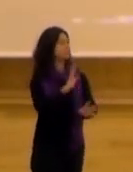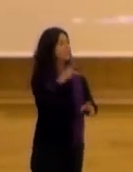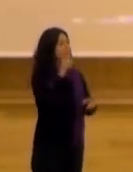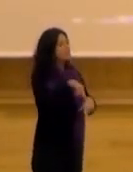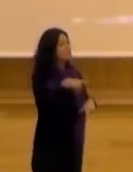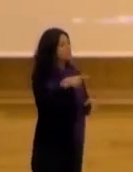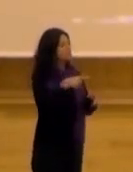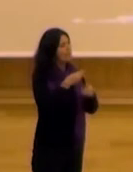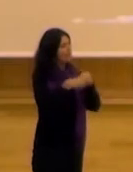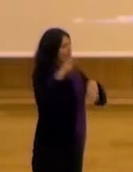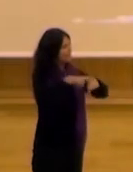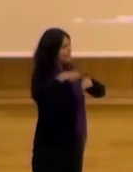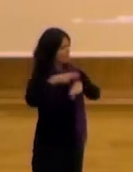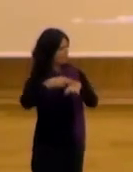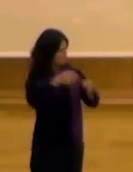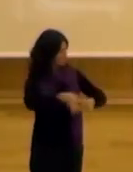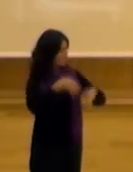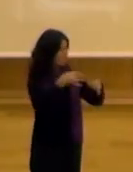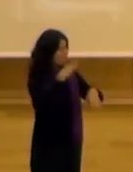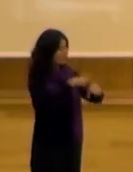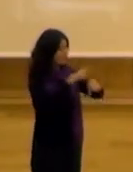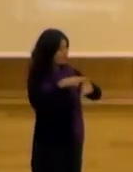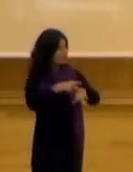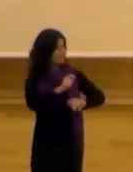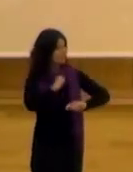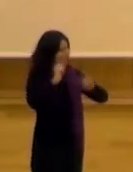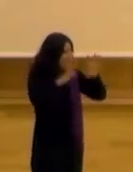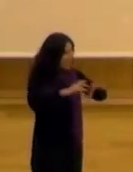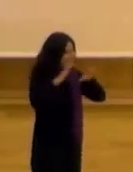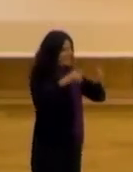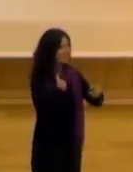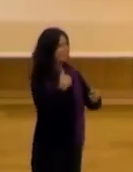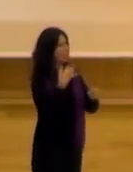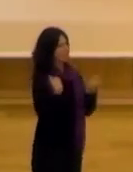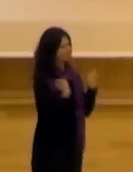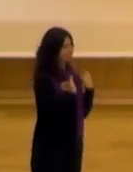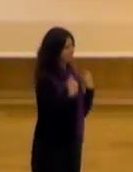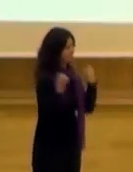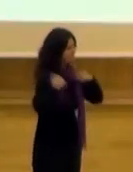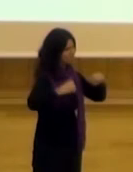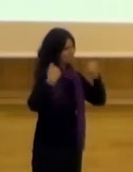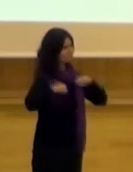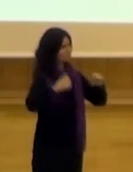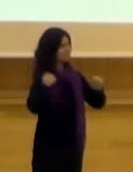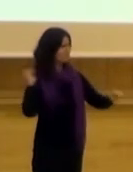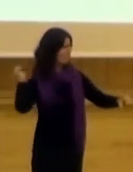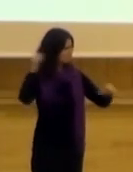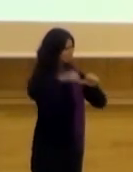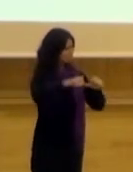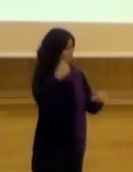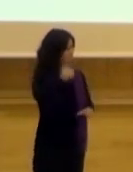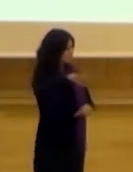nuevas rutinas, porque la rutina tiene que ver con un aprendizaje, un patrón de comportamiento aprendido y estabilizado en el tiempo.